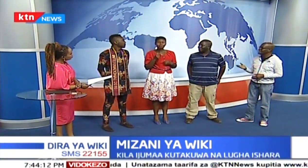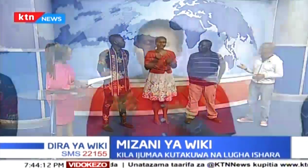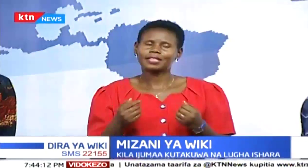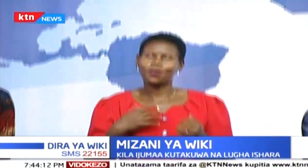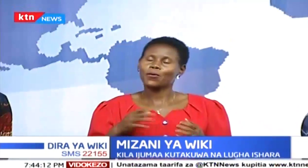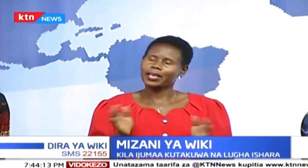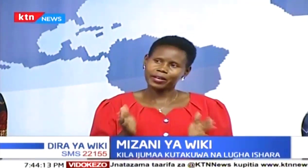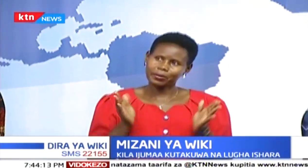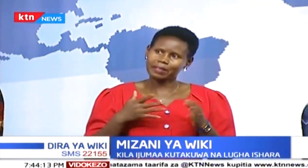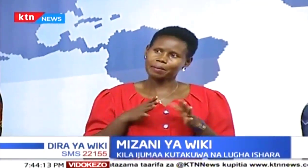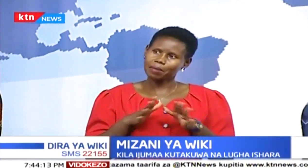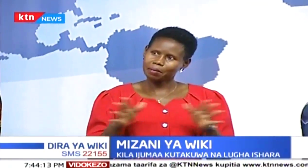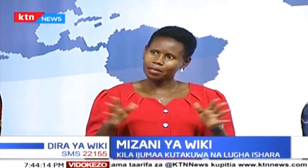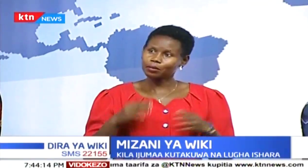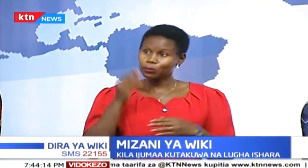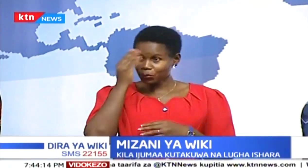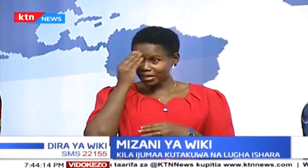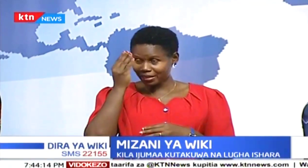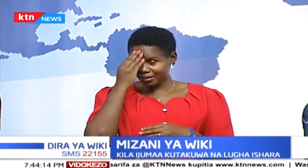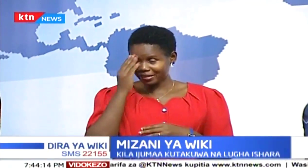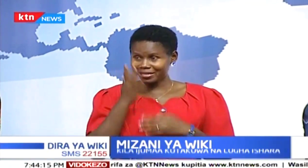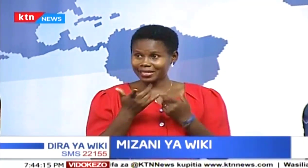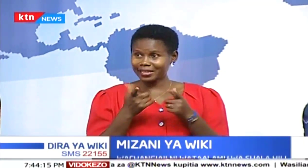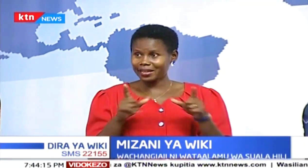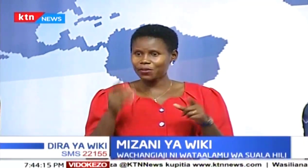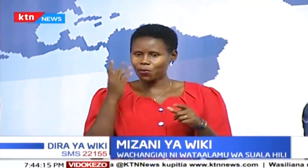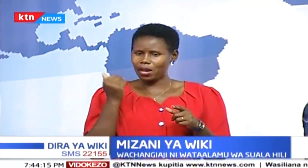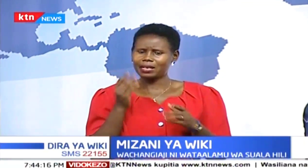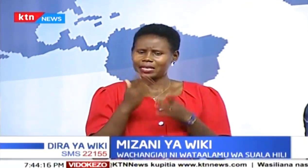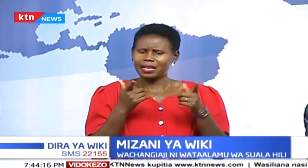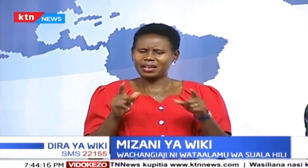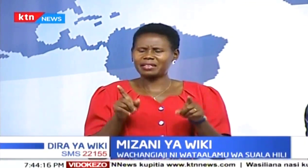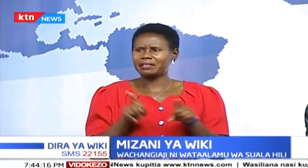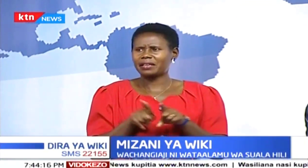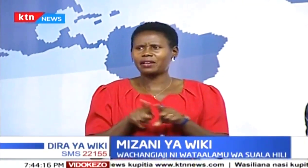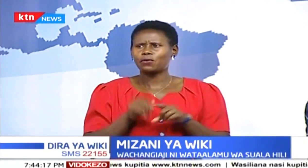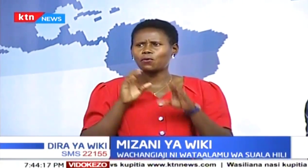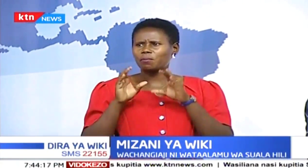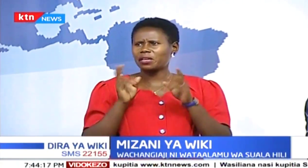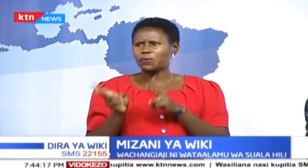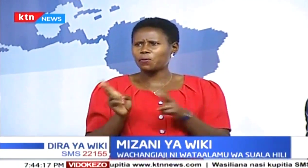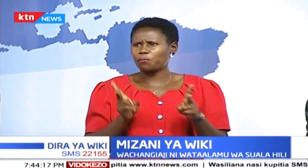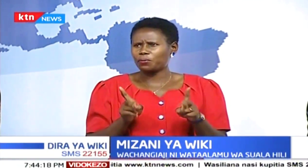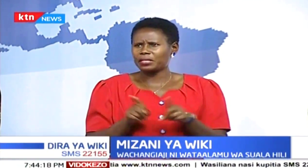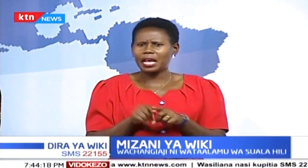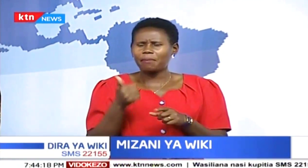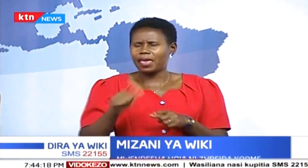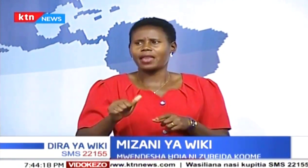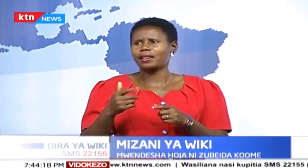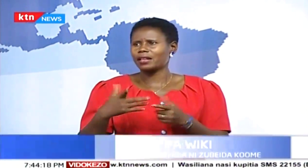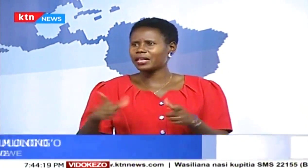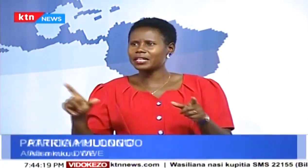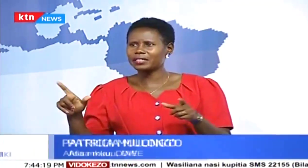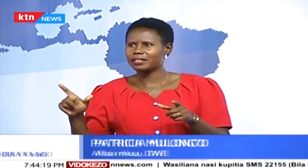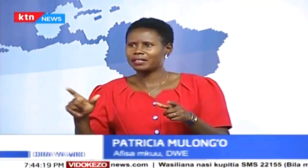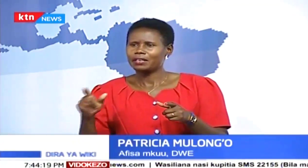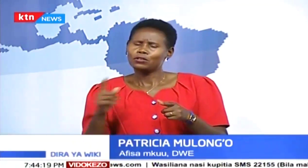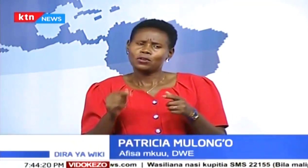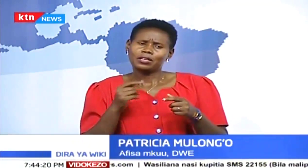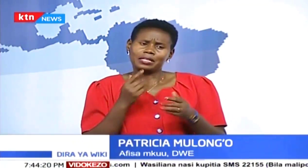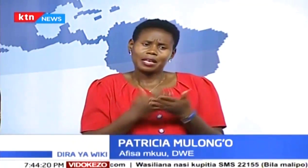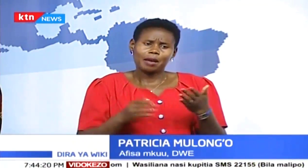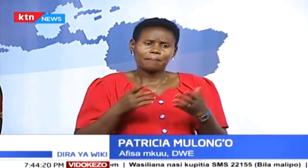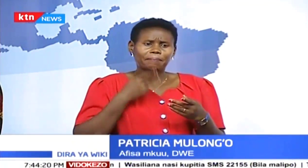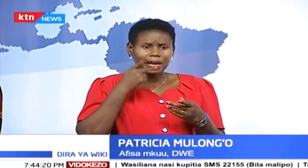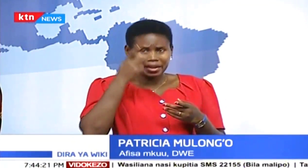Mimini nge shauri uma, wajue luga ya ishara. Kwa sababu, ukijua hii luga,